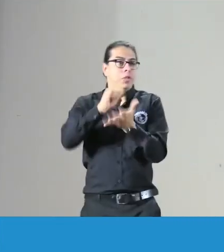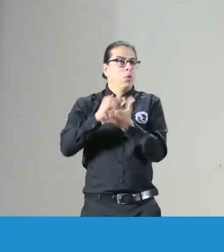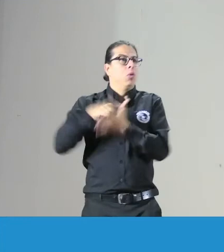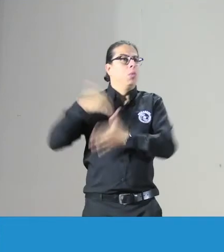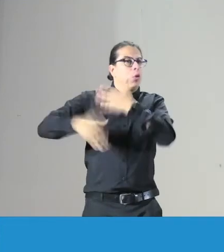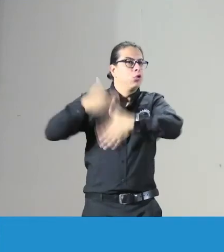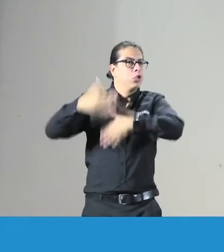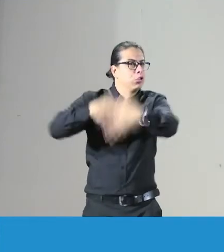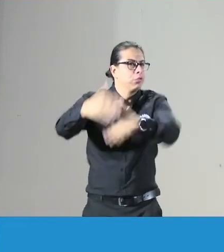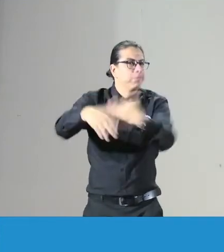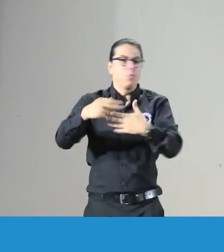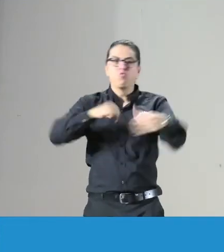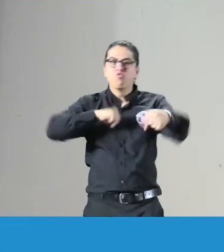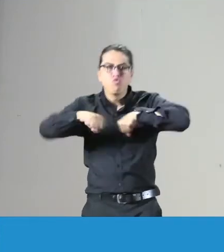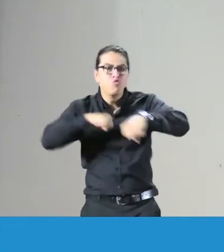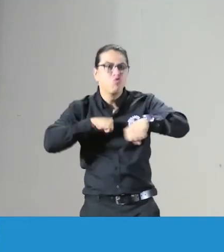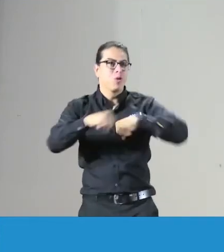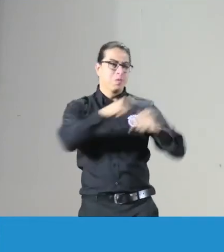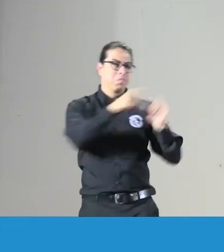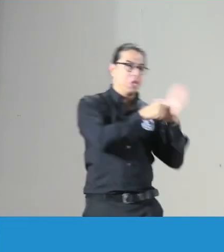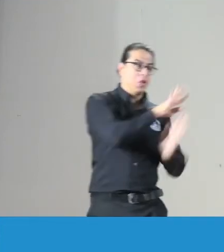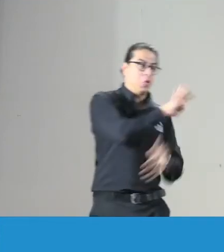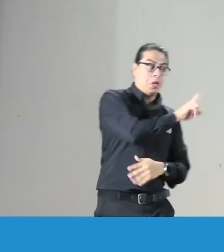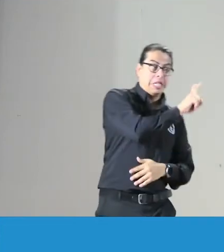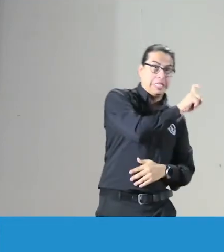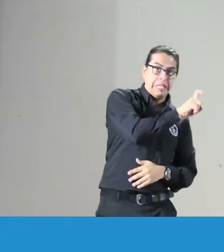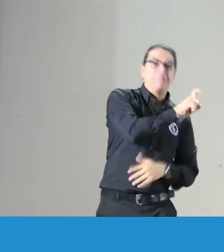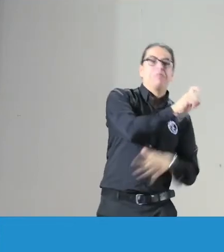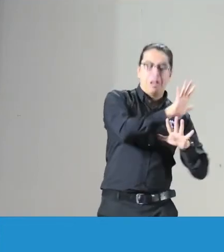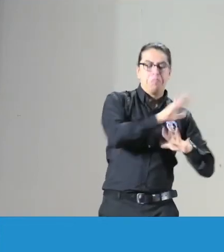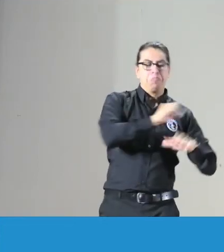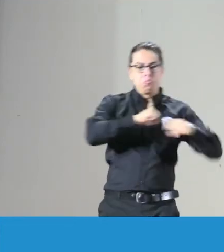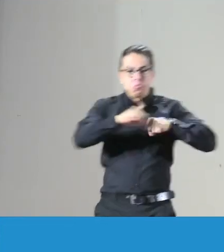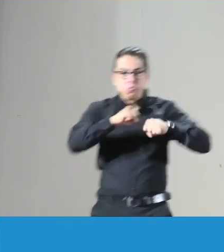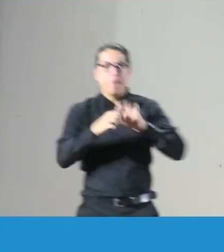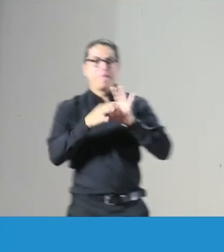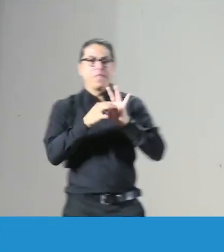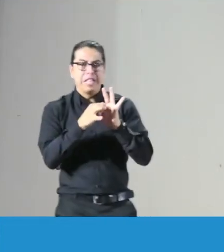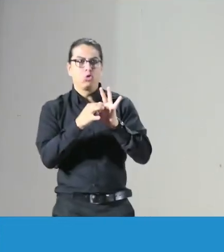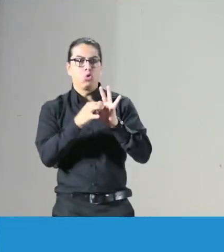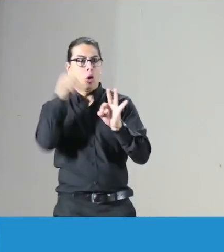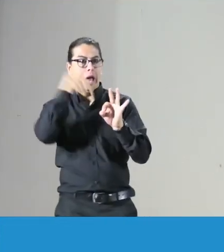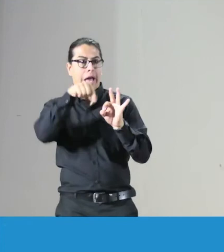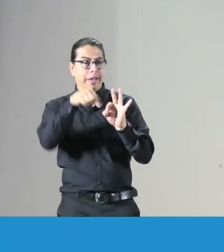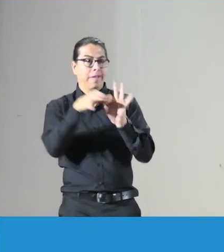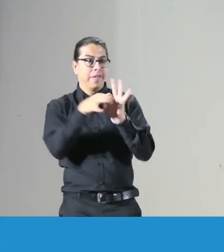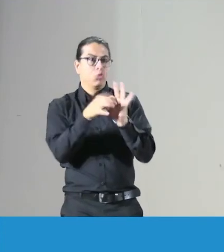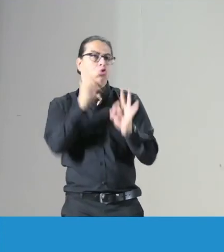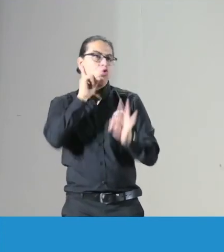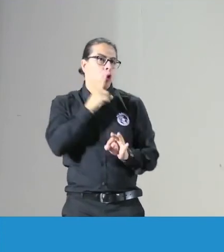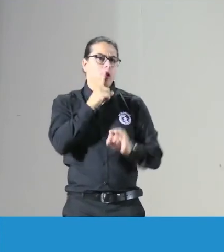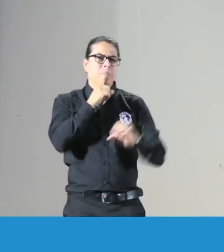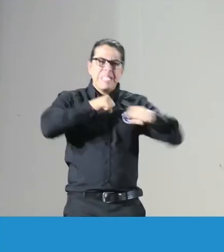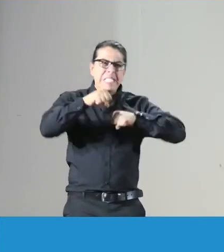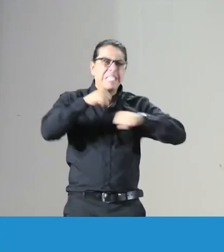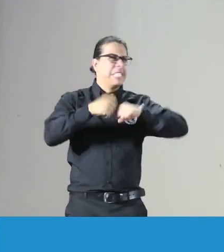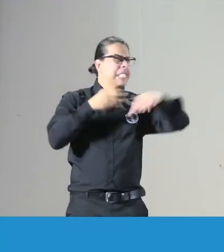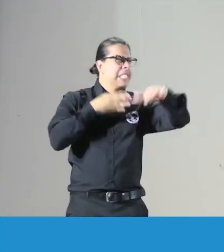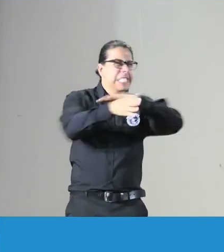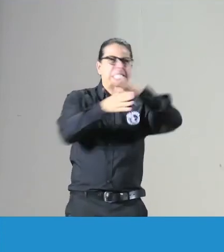rodríguez que es un fenestón hizo esos procesos más o menos en 1996 entonces desde